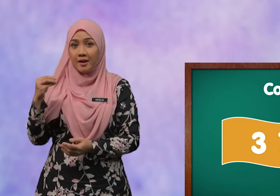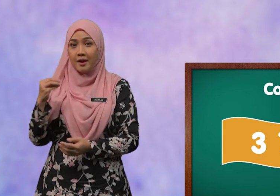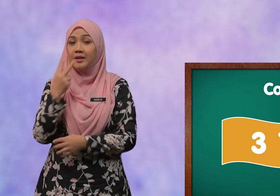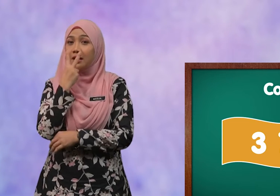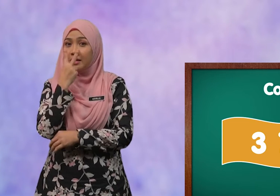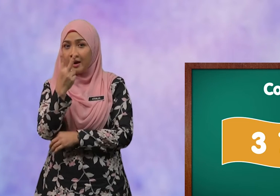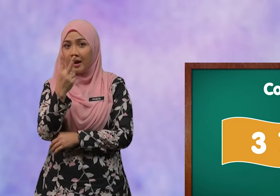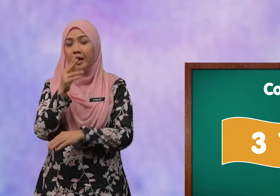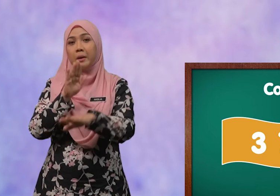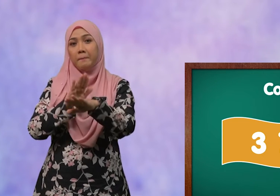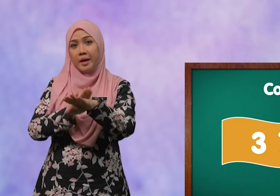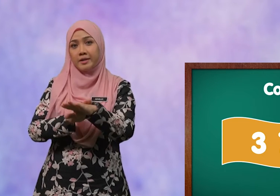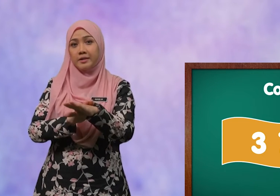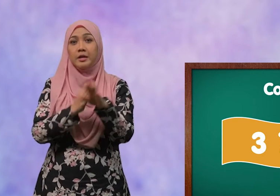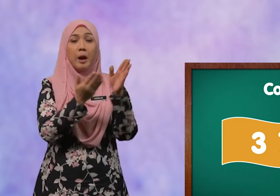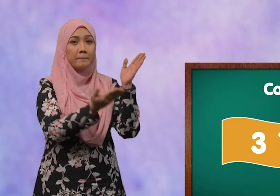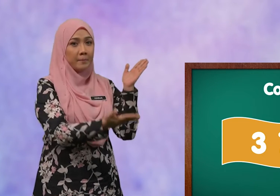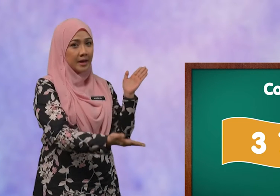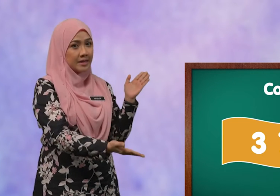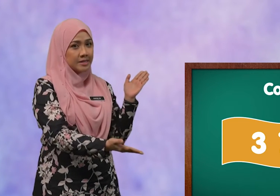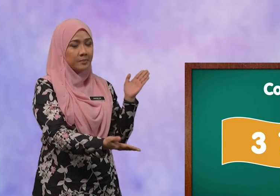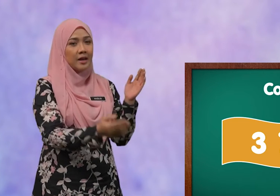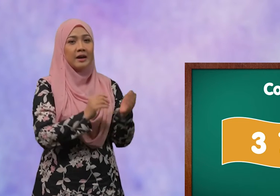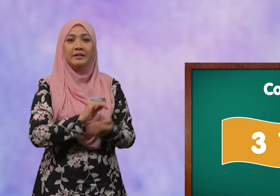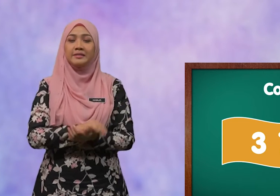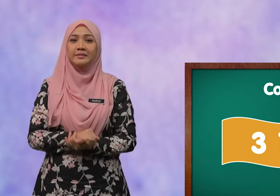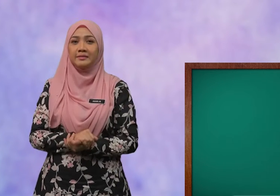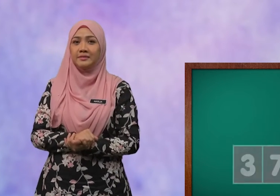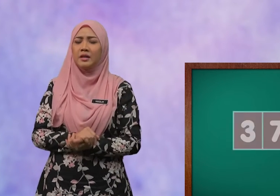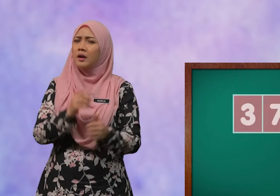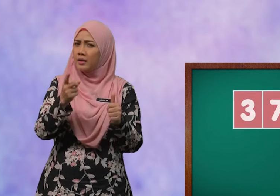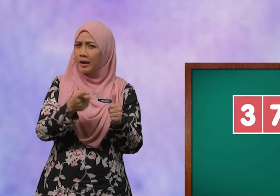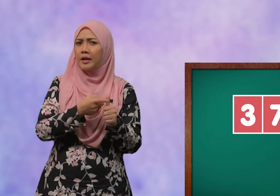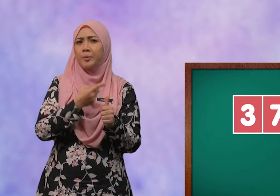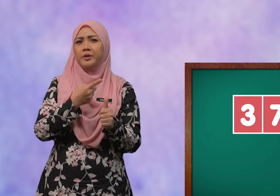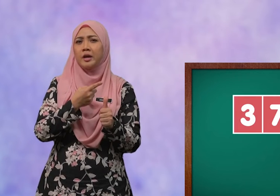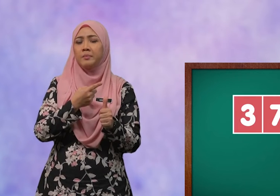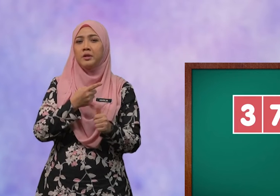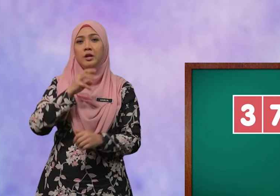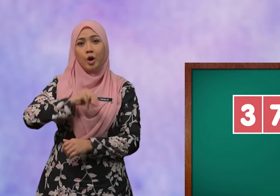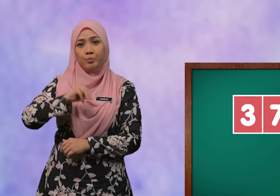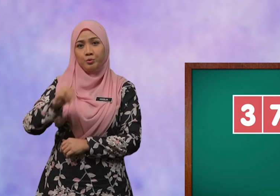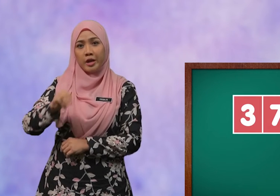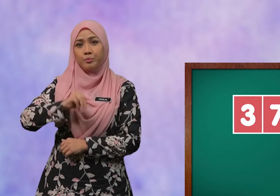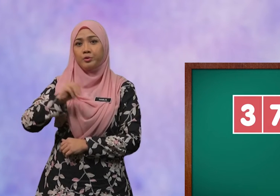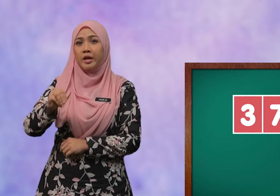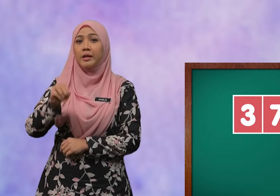Dan lihat pada paparan di sebelah. Langkah pertama, murid-murid